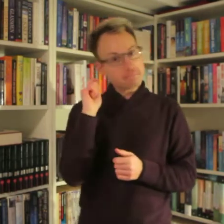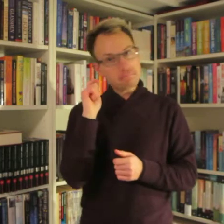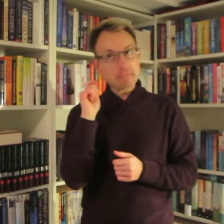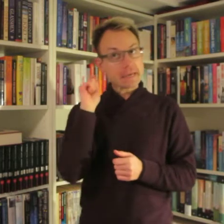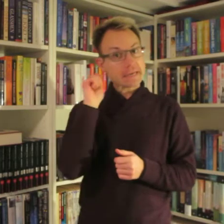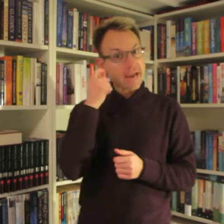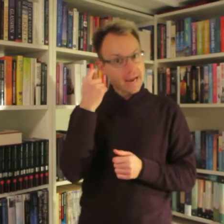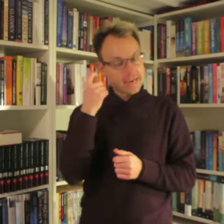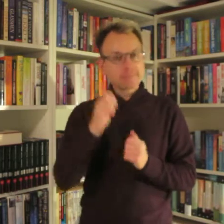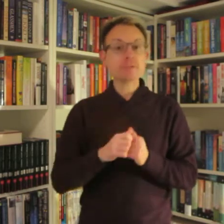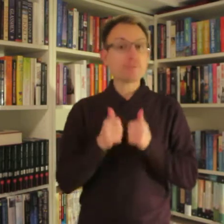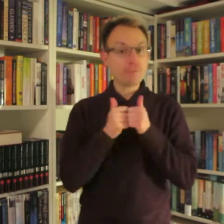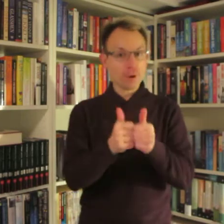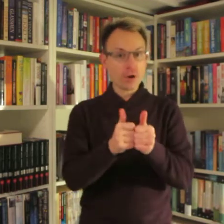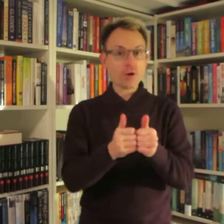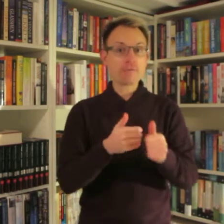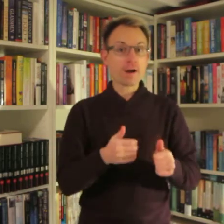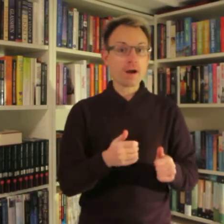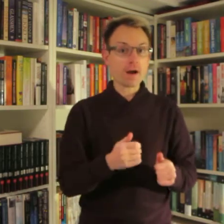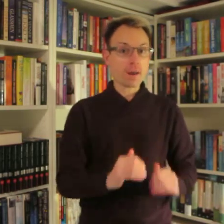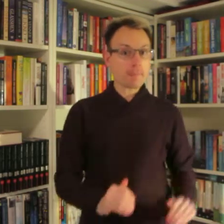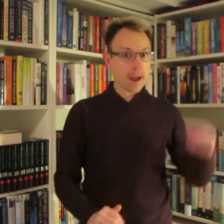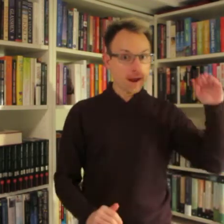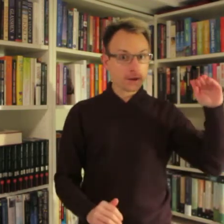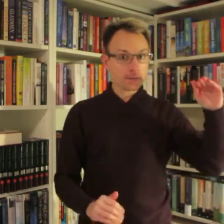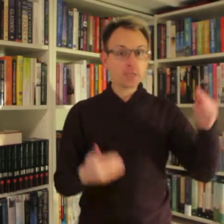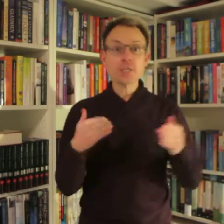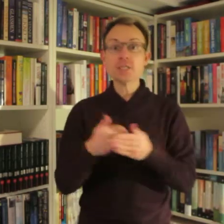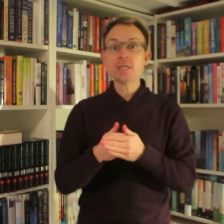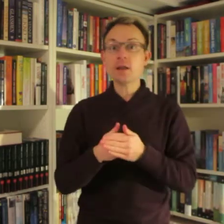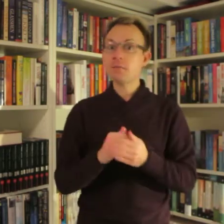Tre drenger, som vi følger fra barndom til...